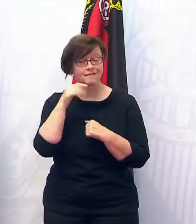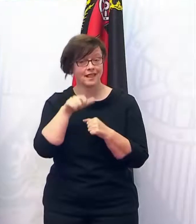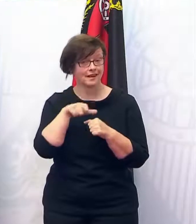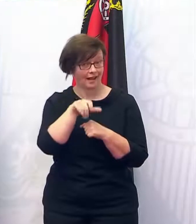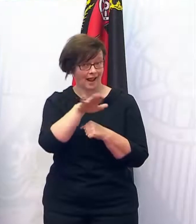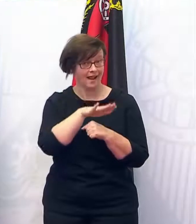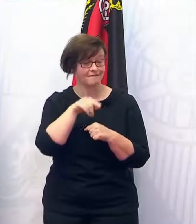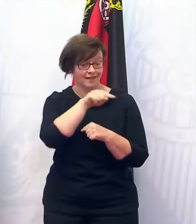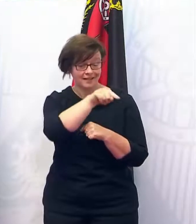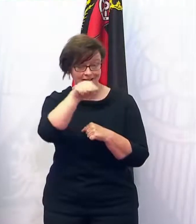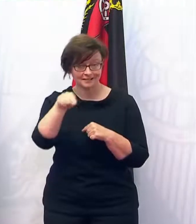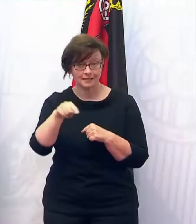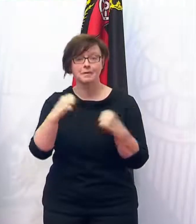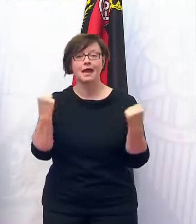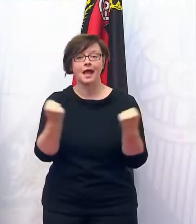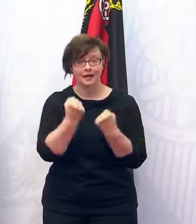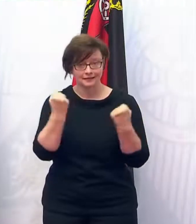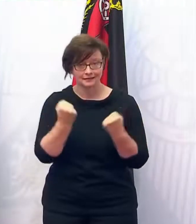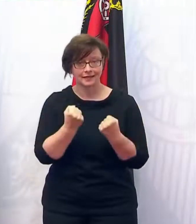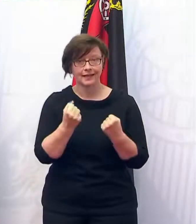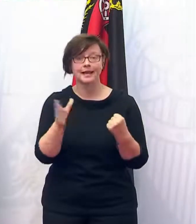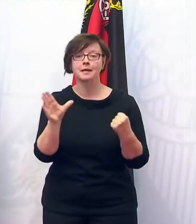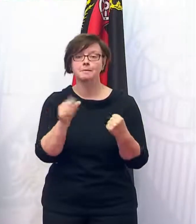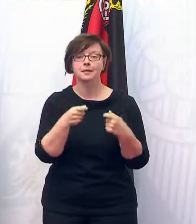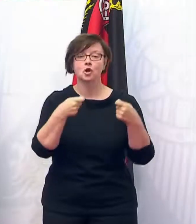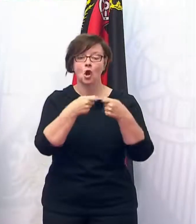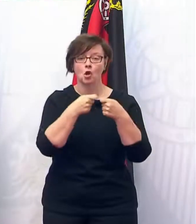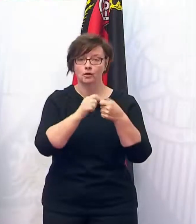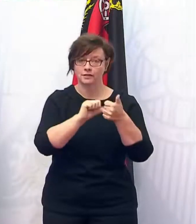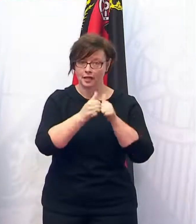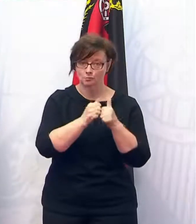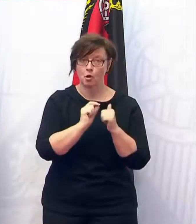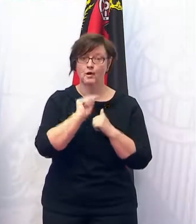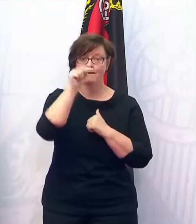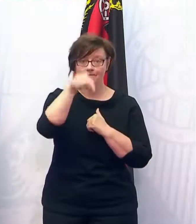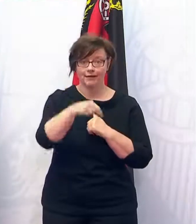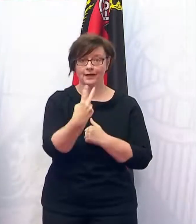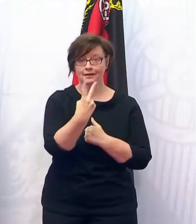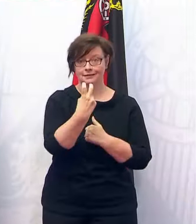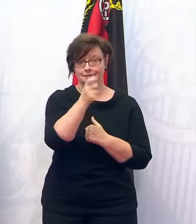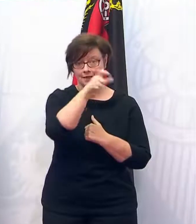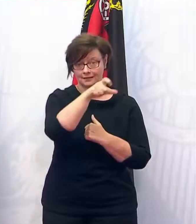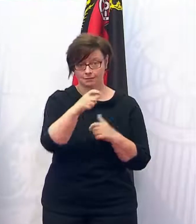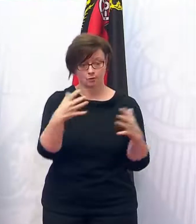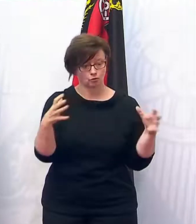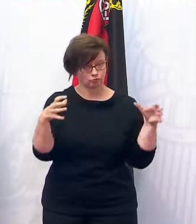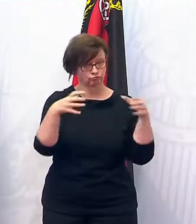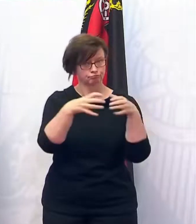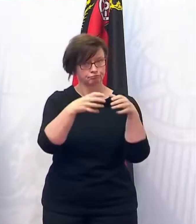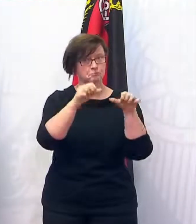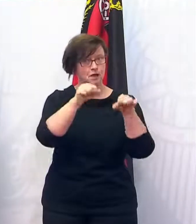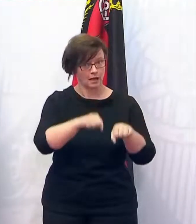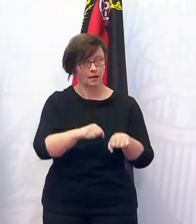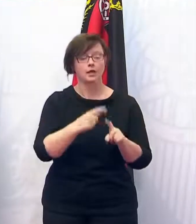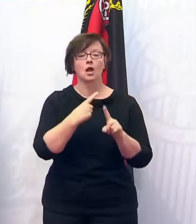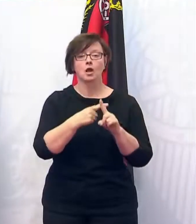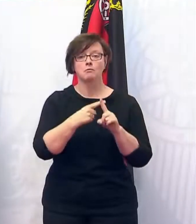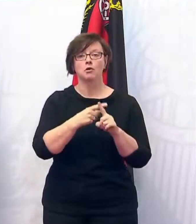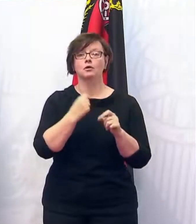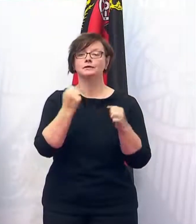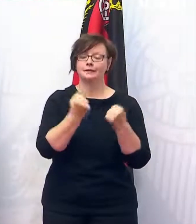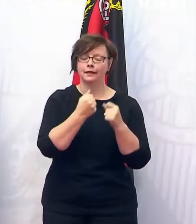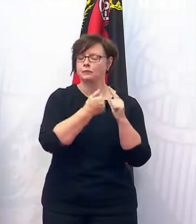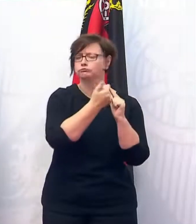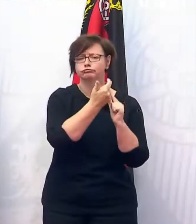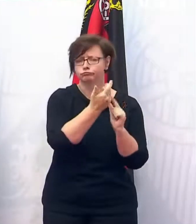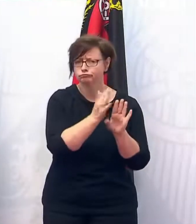-Pfalz, ist Training inklusive Kontaktsport im Freien mit 20 Personen dann zulässig plus Trainer und